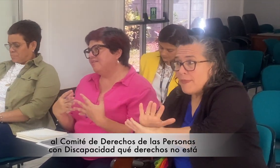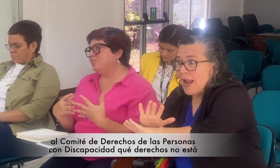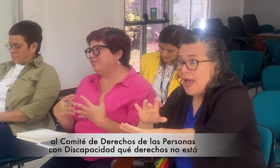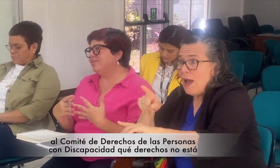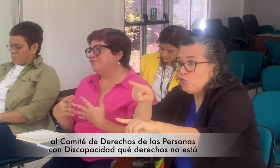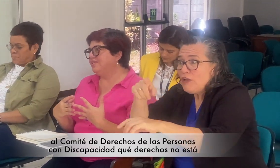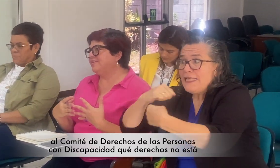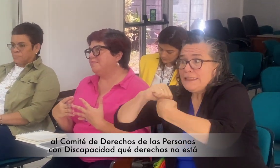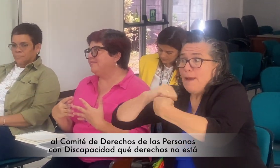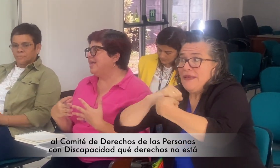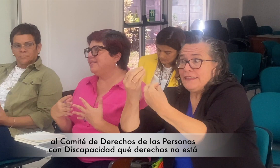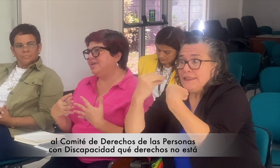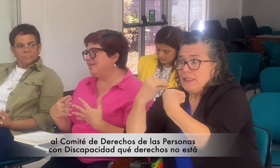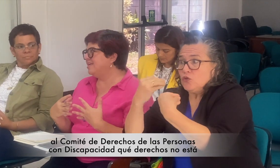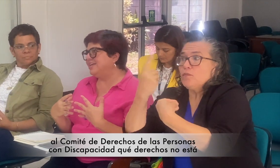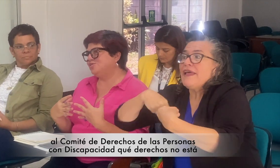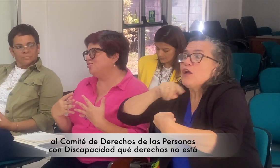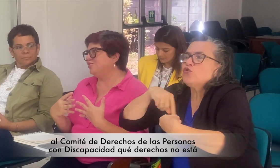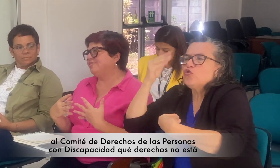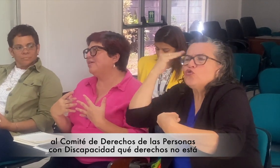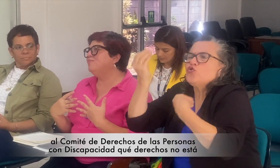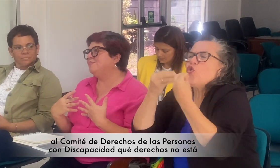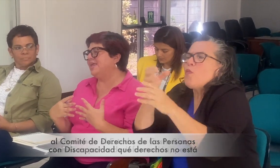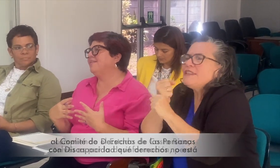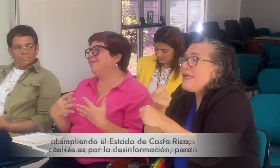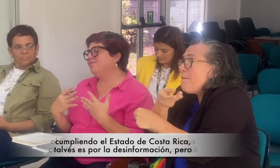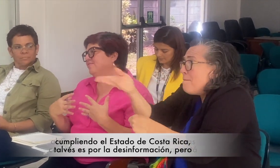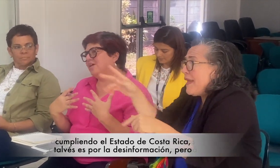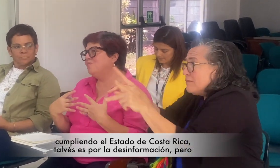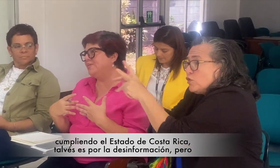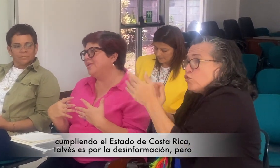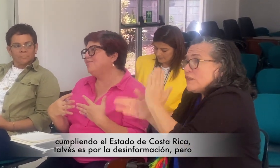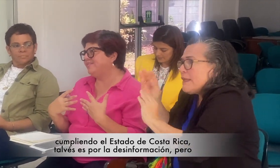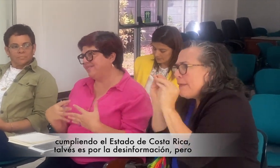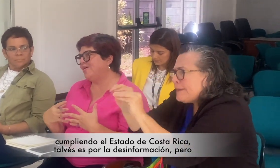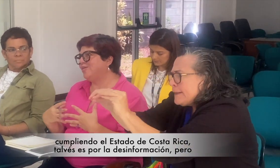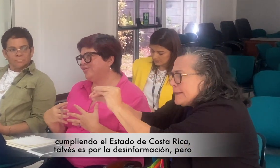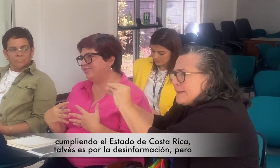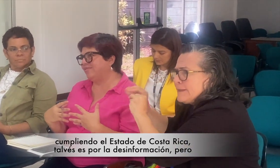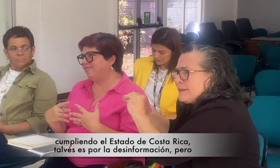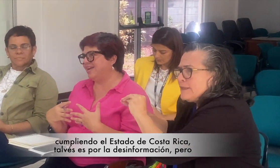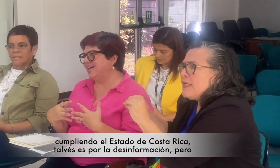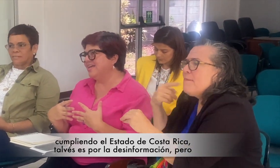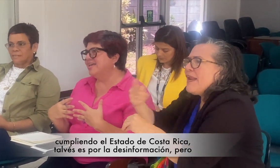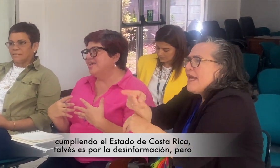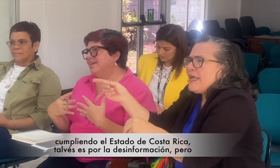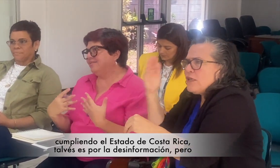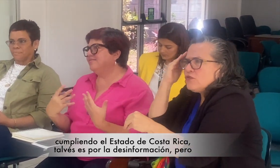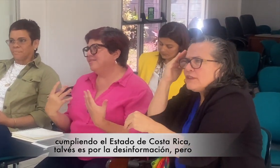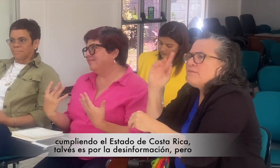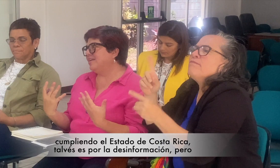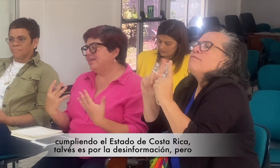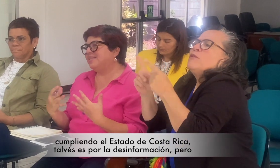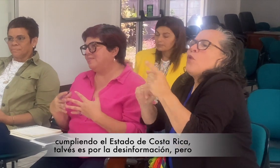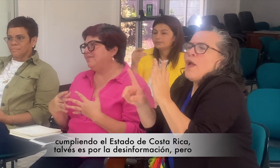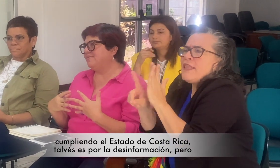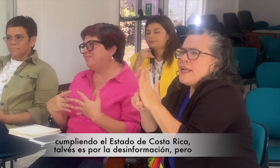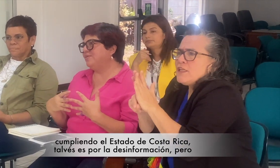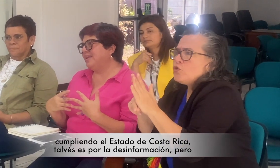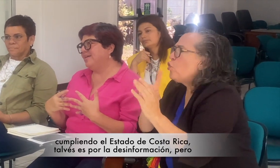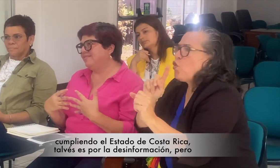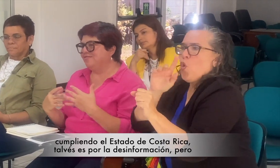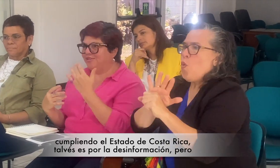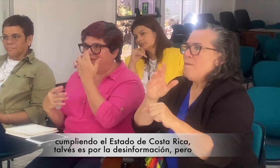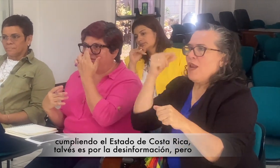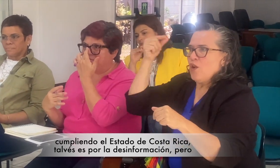de las Personas con Discapacidad qué derecho no está cumpliendo en los casos de los tratamientos. Entonces, tal vez